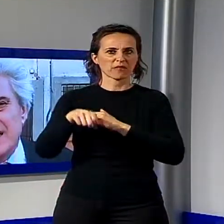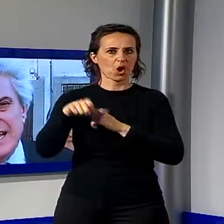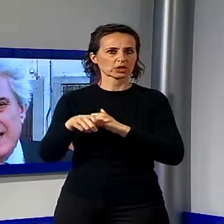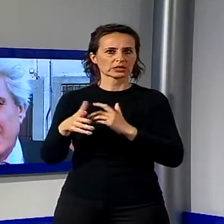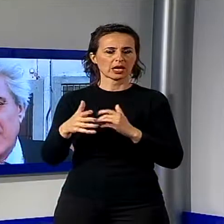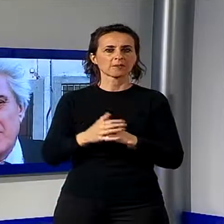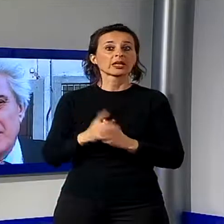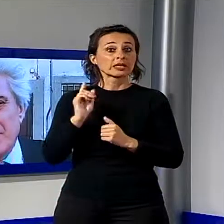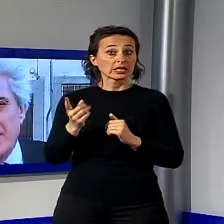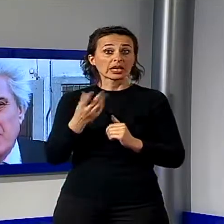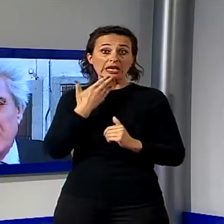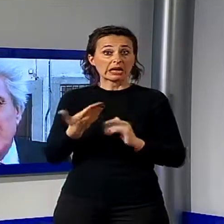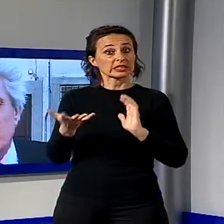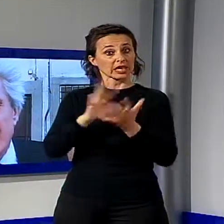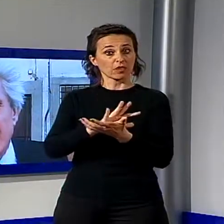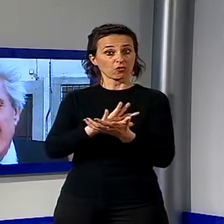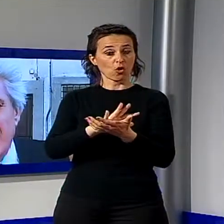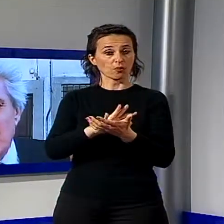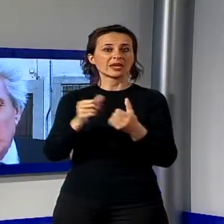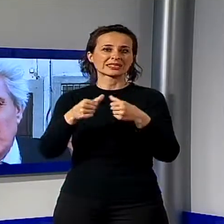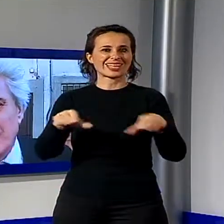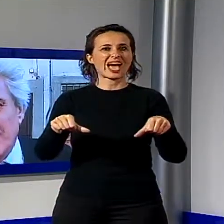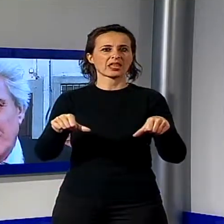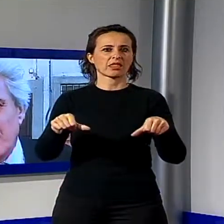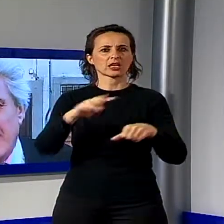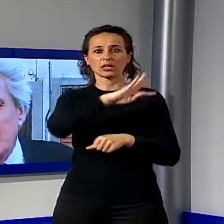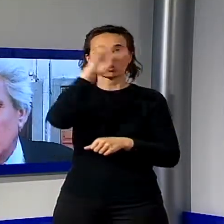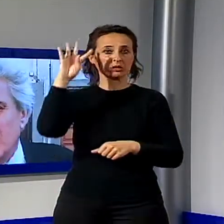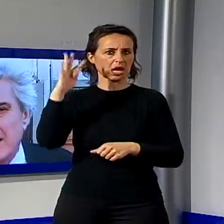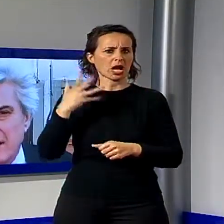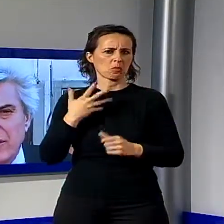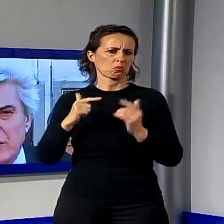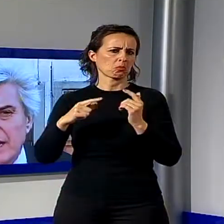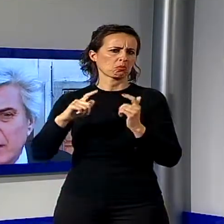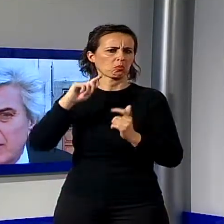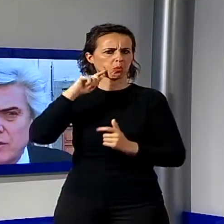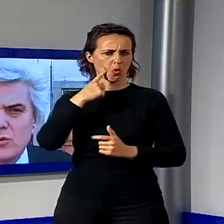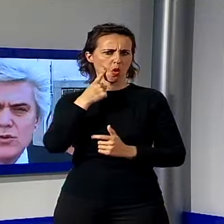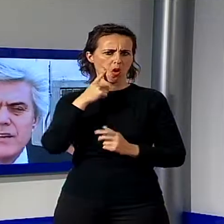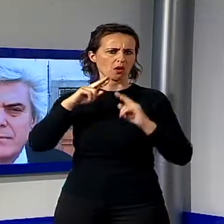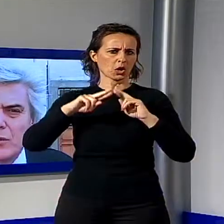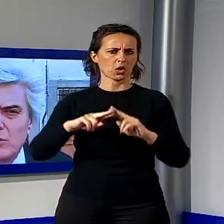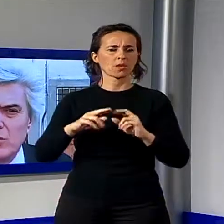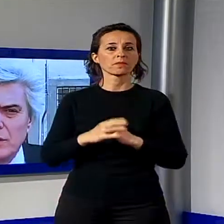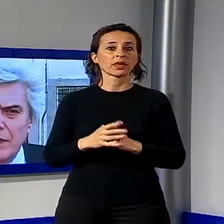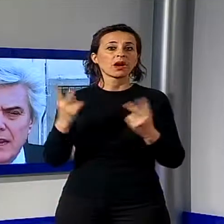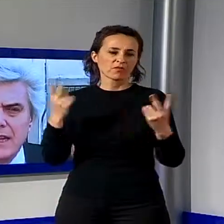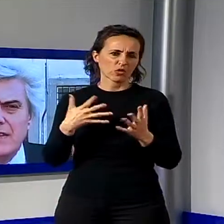standard che, come sappiamo, la Toscana, pur con tanti problemi, pur con tante difficoltà, delle quali mi scuso sempre con tutti per le